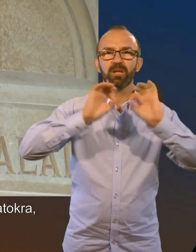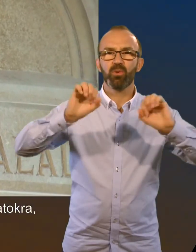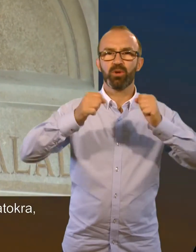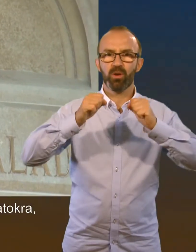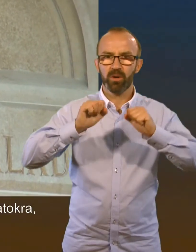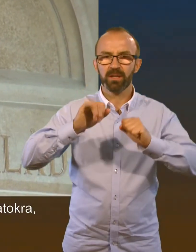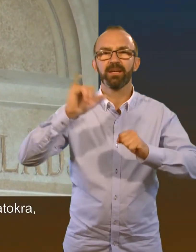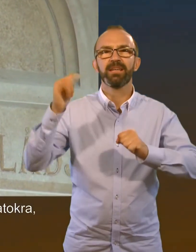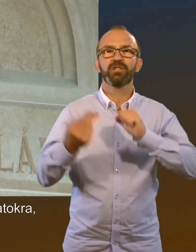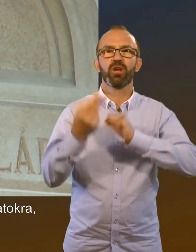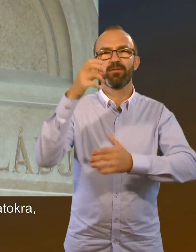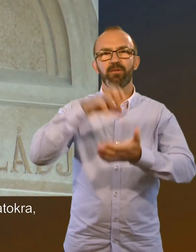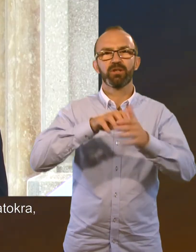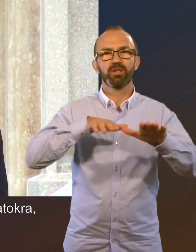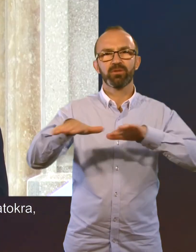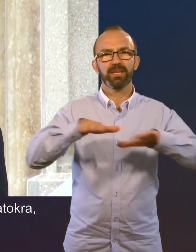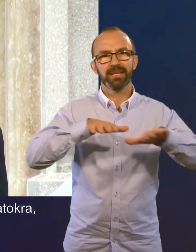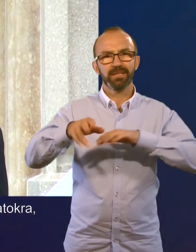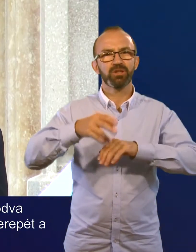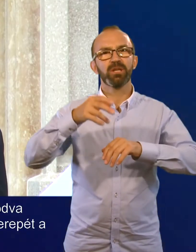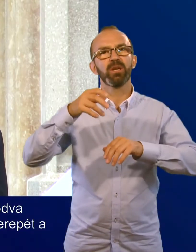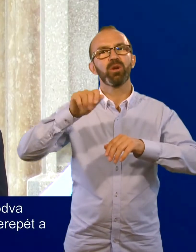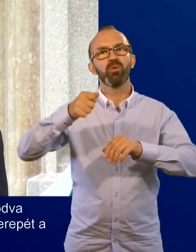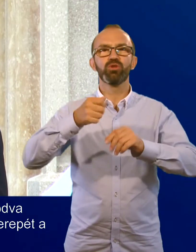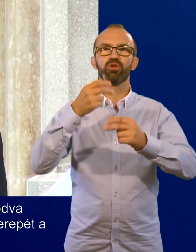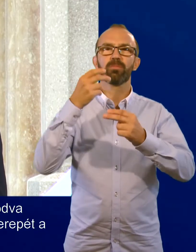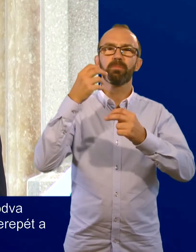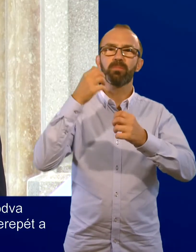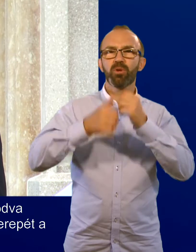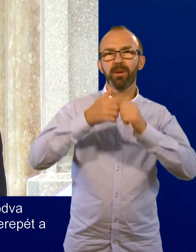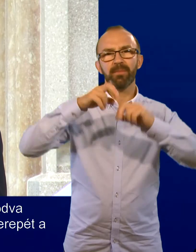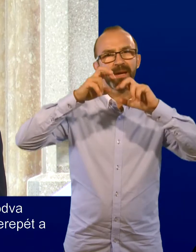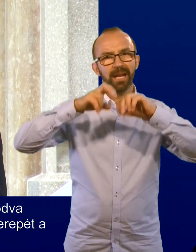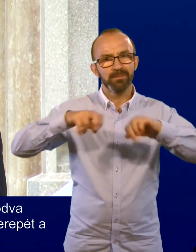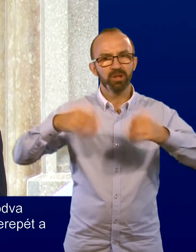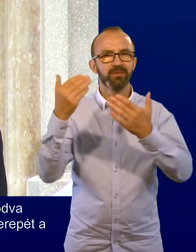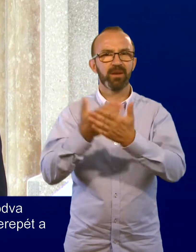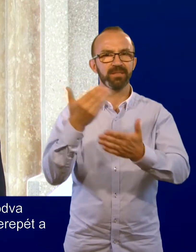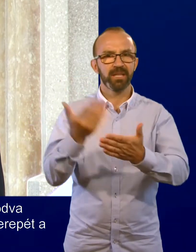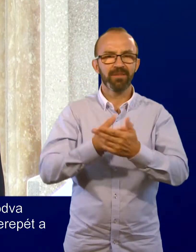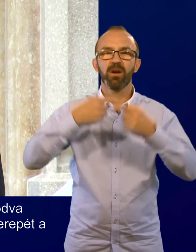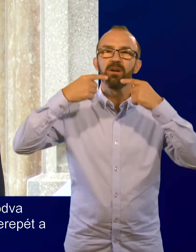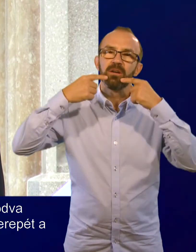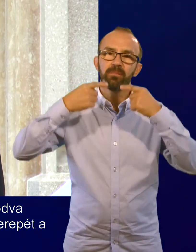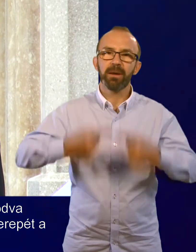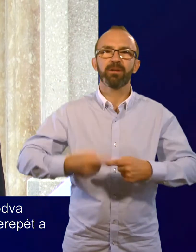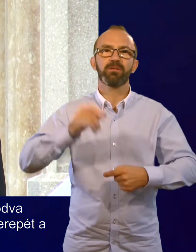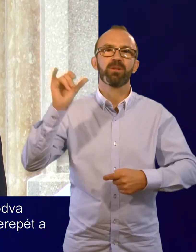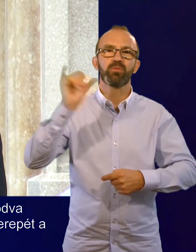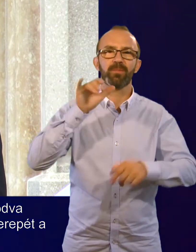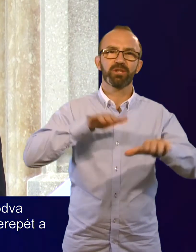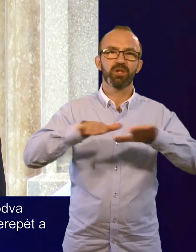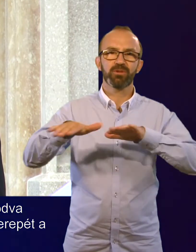gyakorlatokra, valamint a fővárosi közlekedési kulcsproblemák elemzésére támaszkodva, meghatározza a